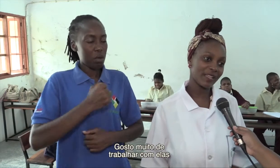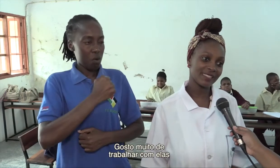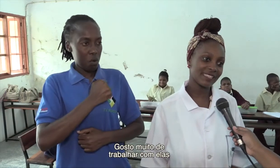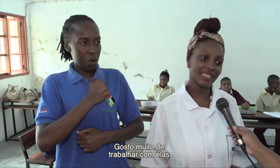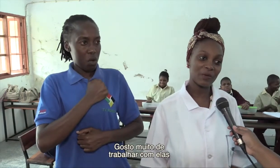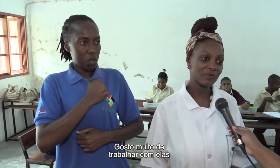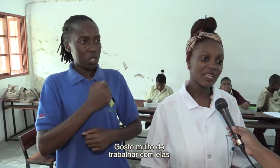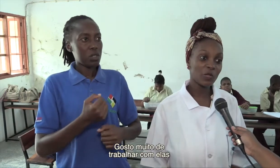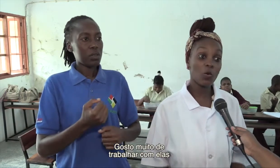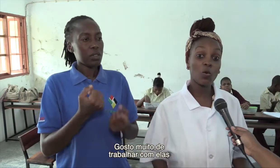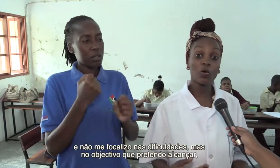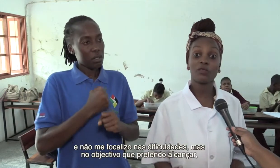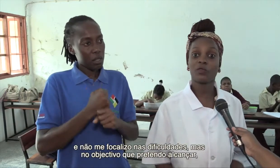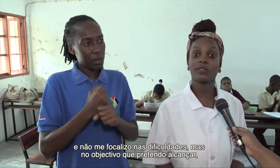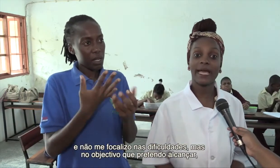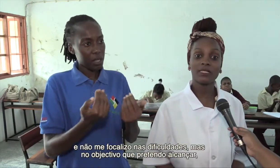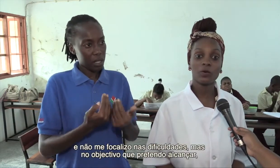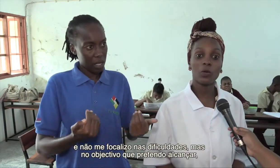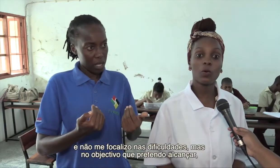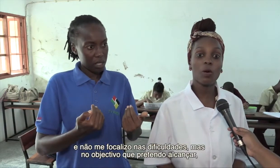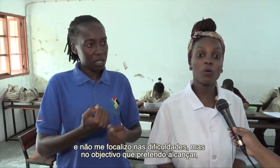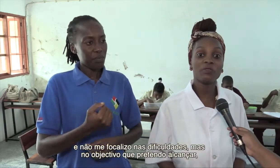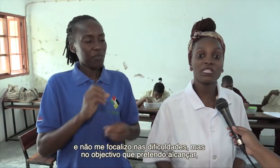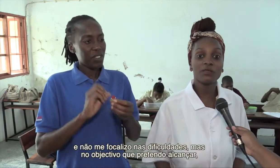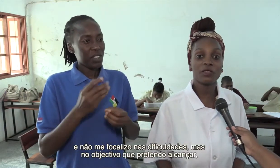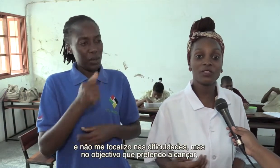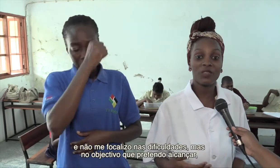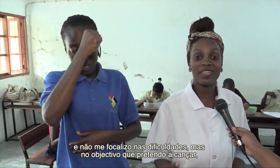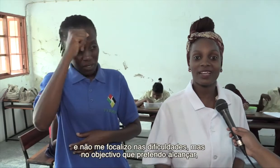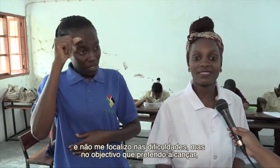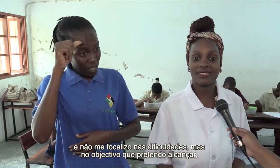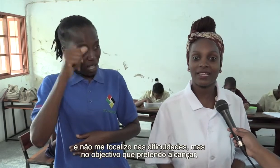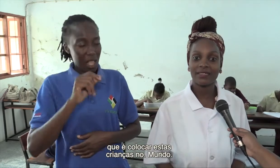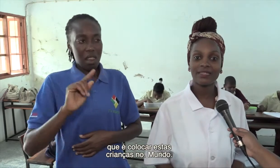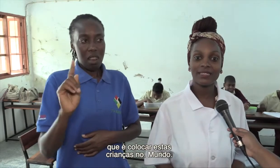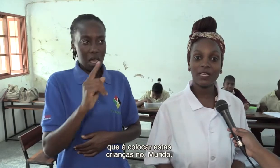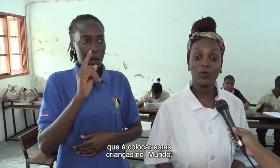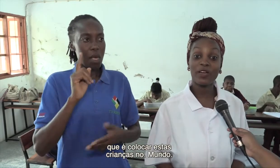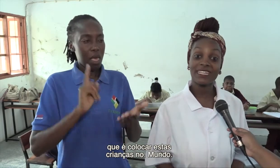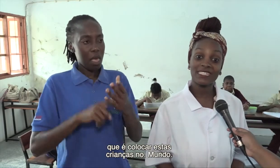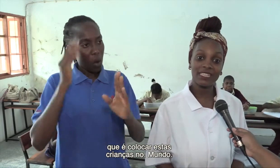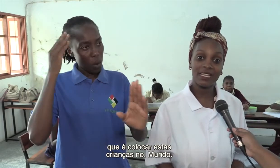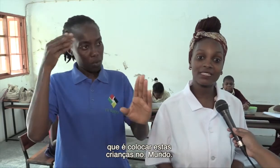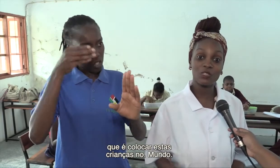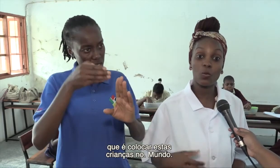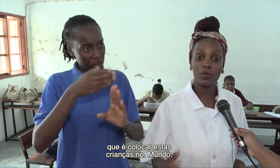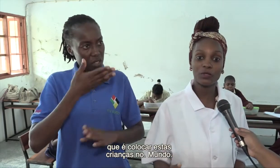elas. Então, não coloco dificuldade, coloco como objetivo que eu tenho que alcançar. Quero colocar essas crianças no mundo.